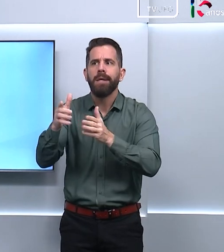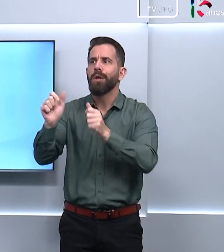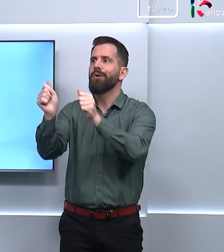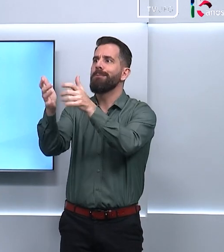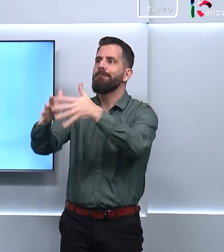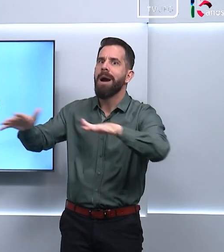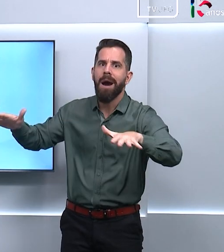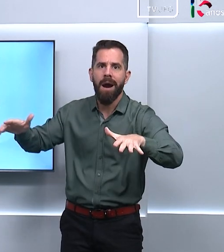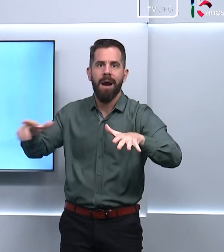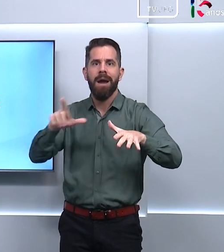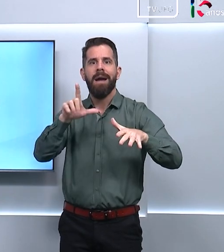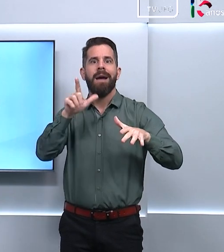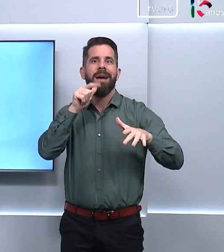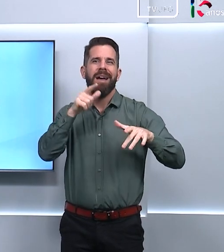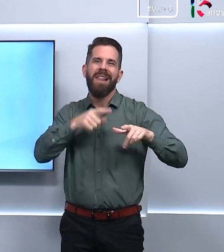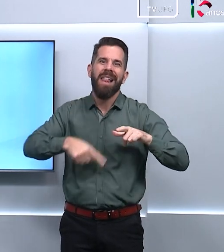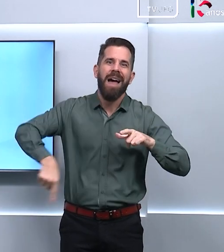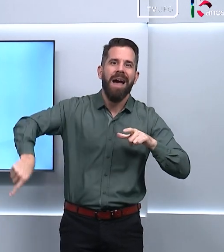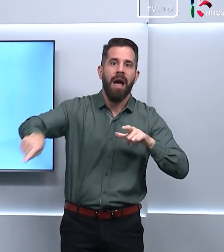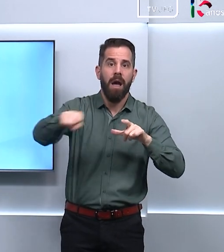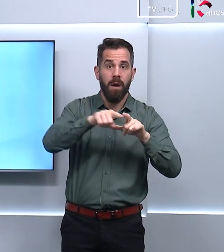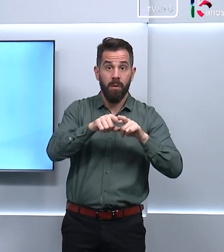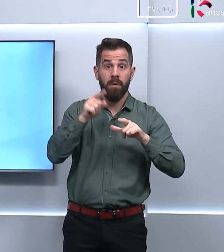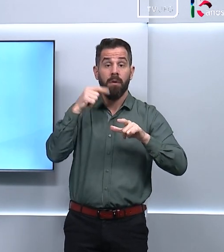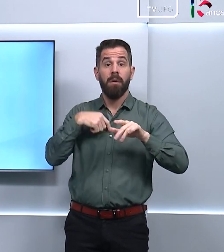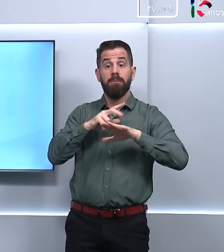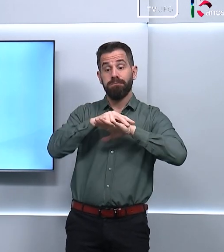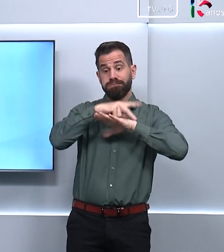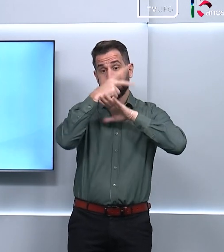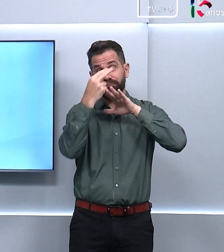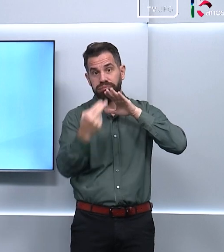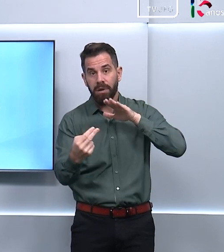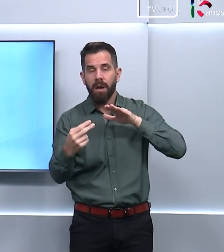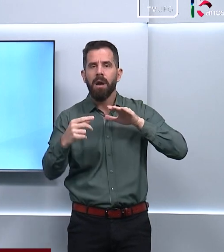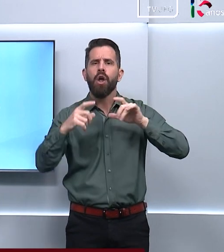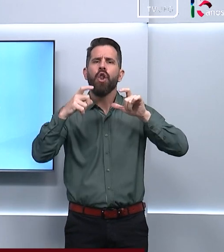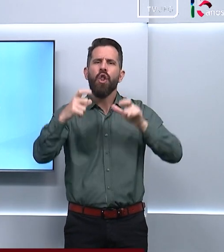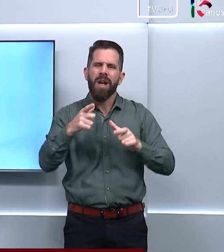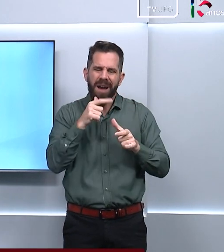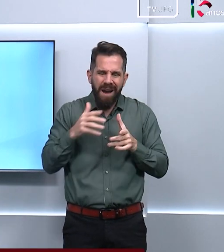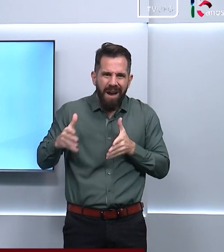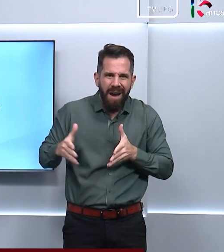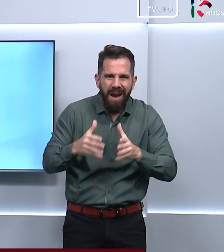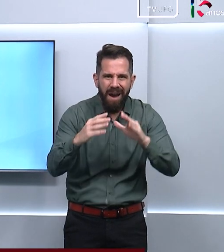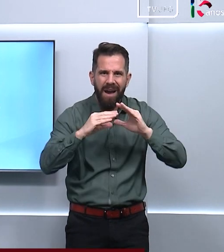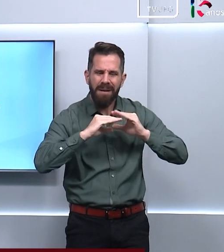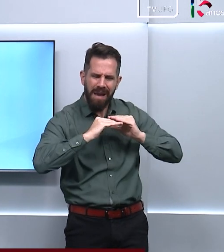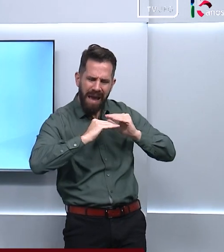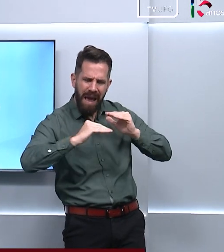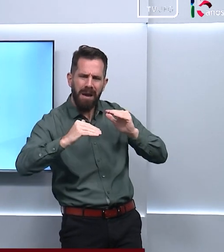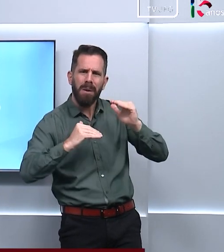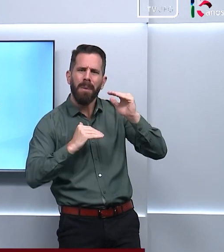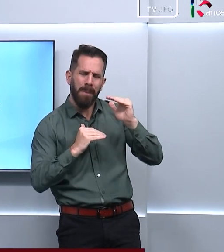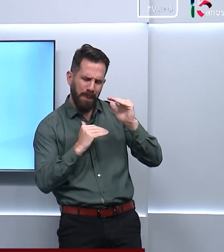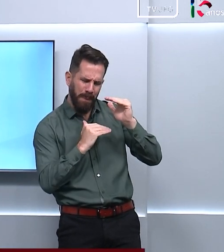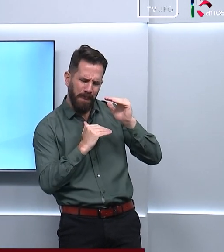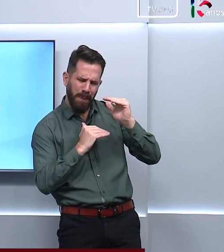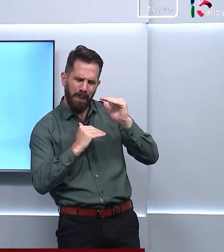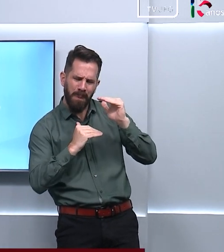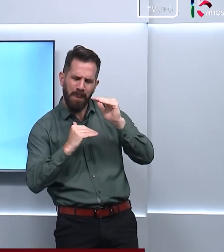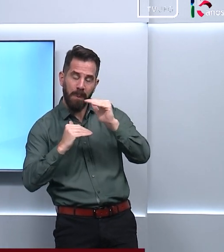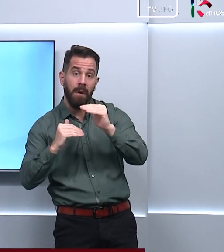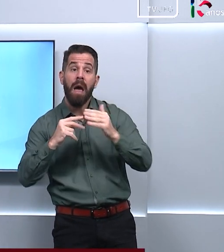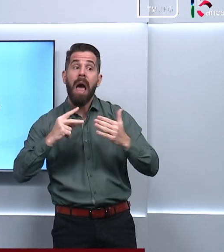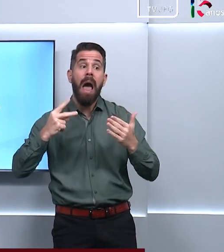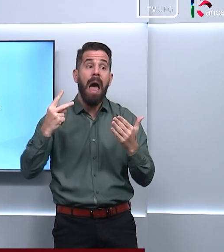o mergulho em águas rasas é a quarta maior causa de lesão medular aqui no Brasil no período de